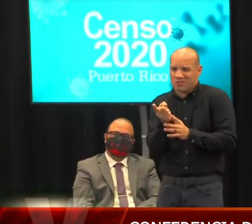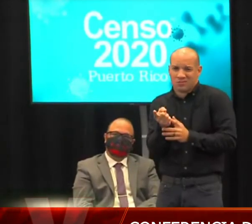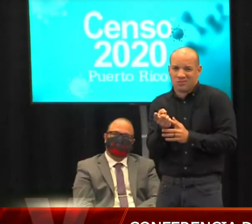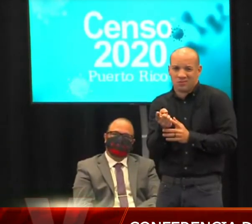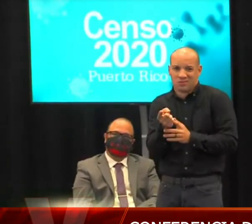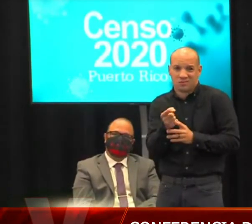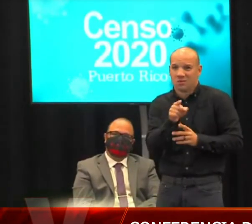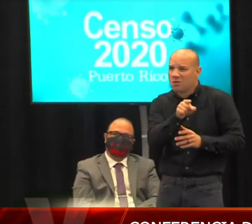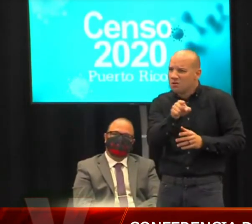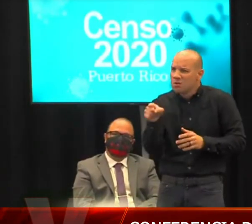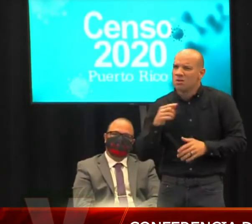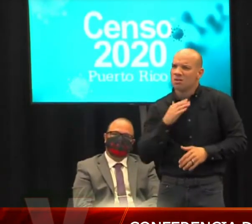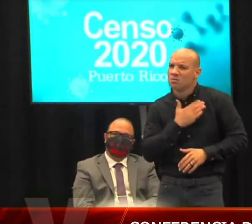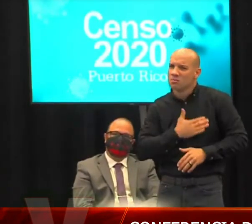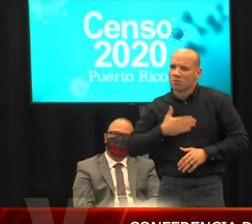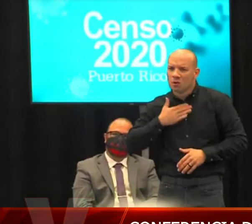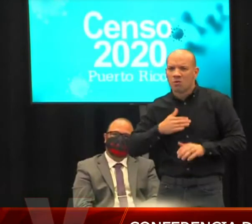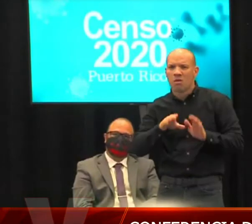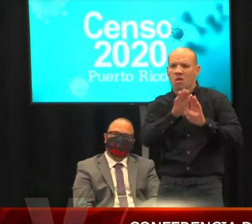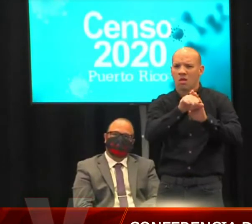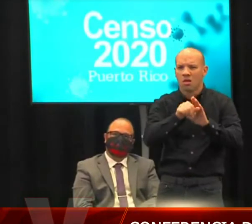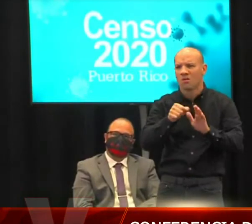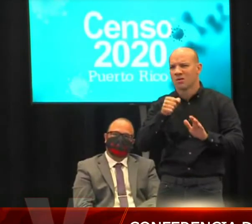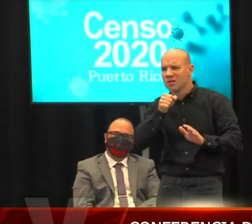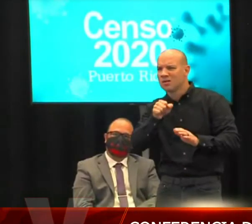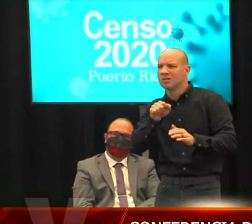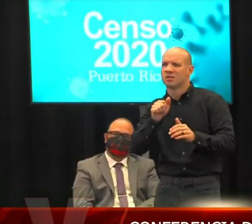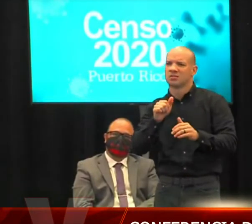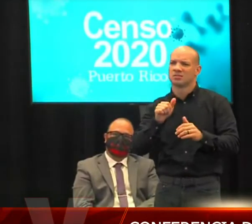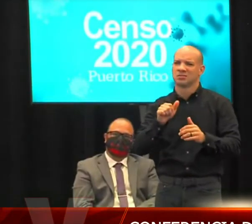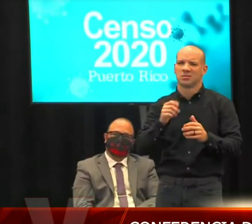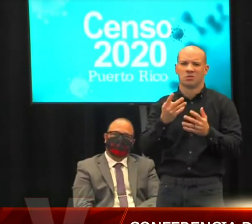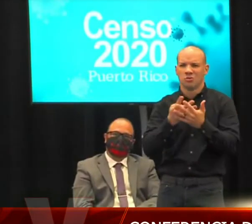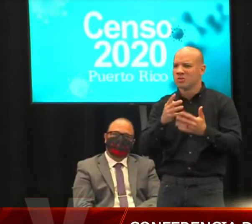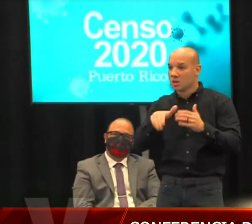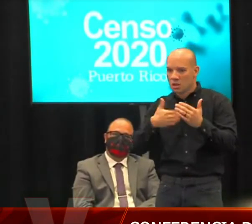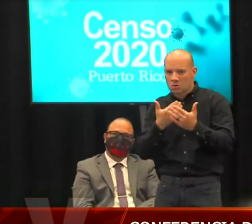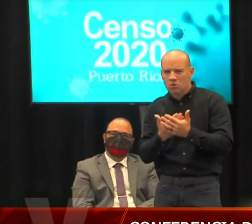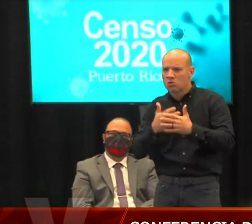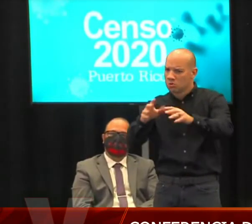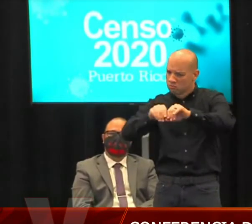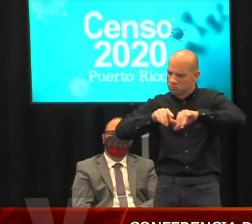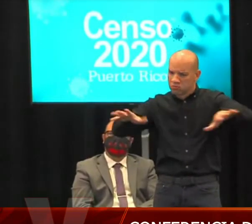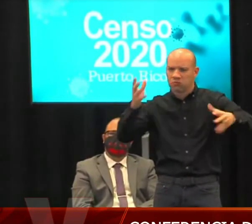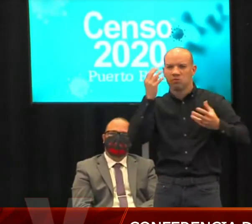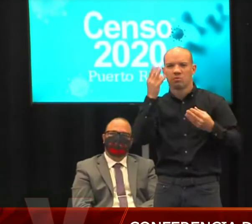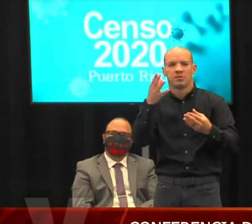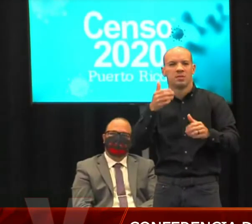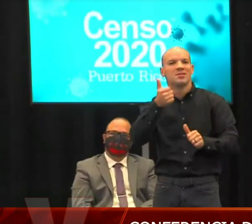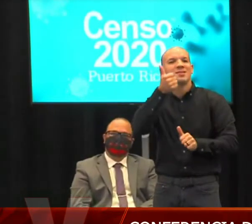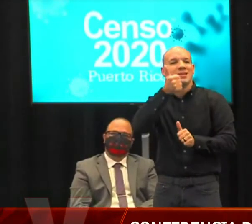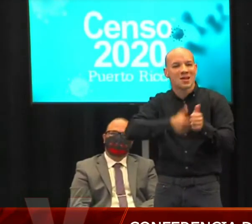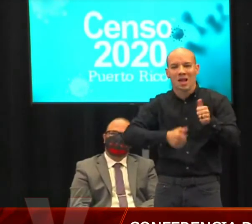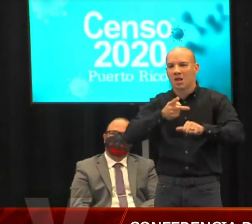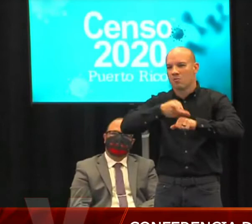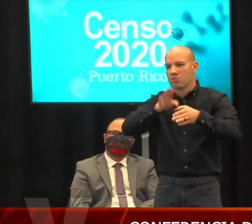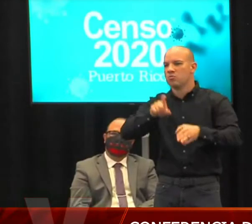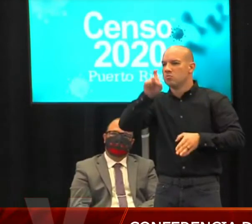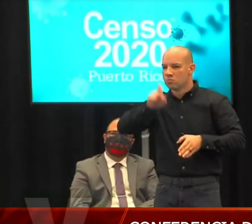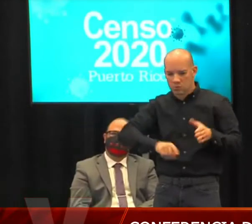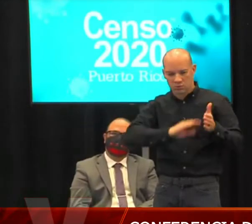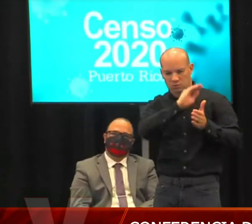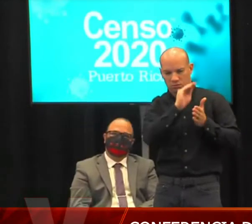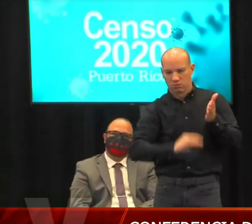que puedan divulgar este mensaje. Necesitamos que todos los puertorriqueños llenen el censo. Así que